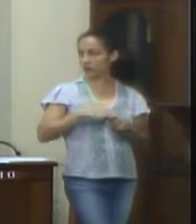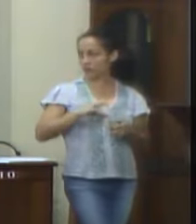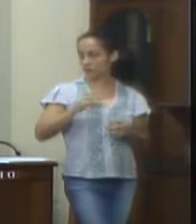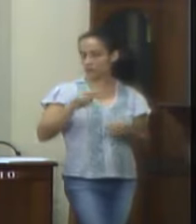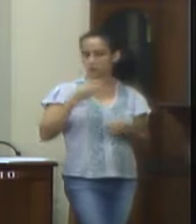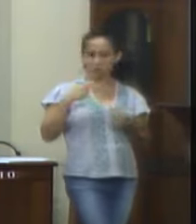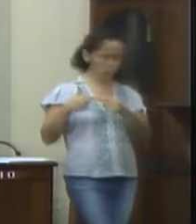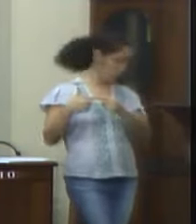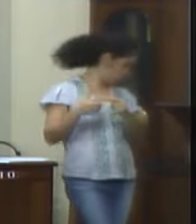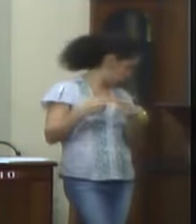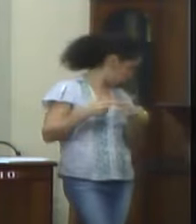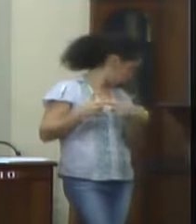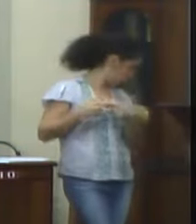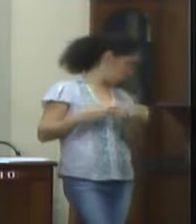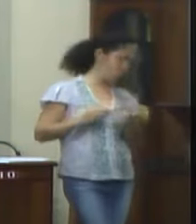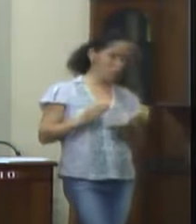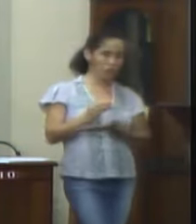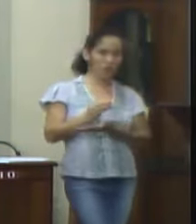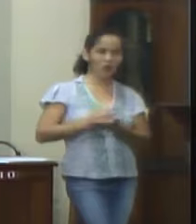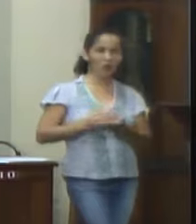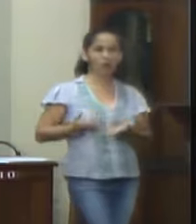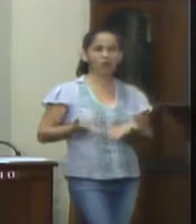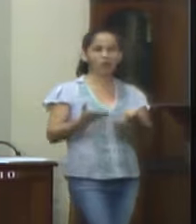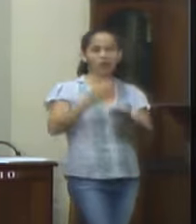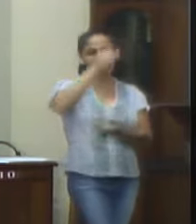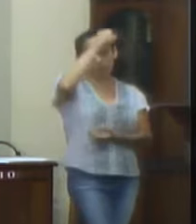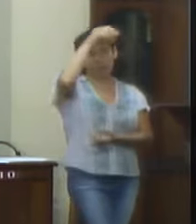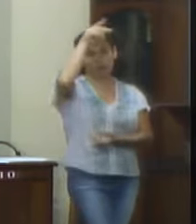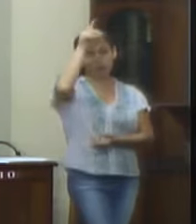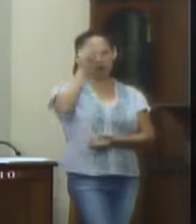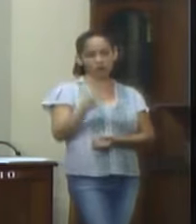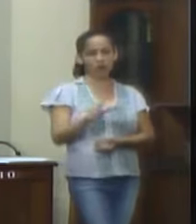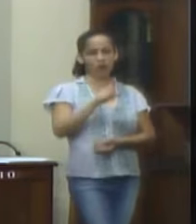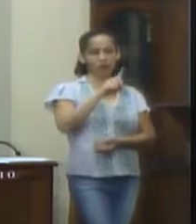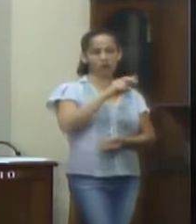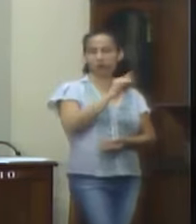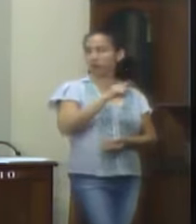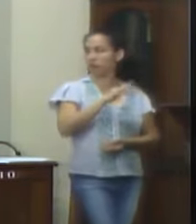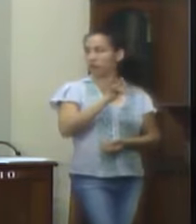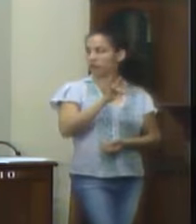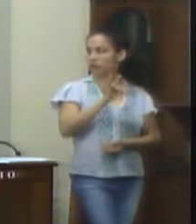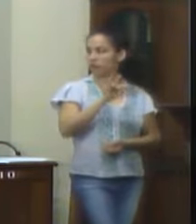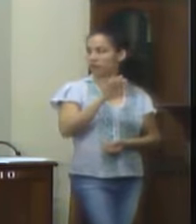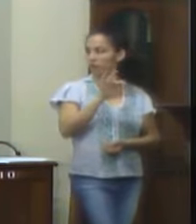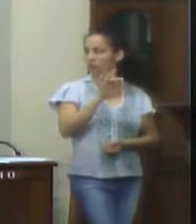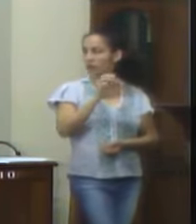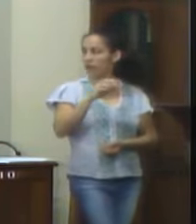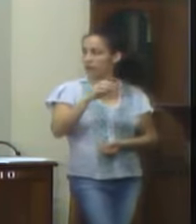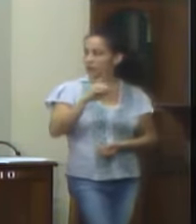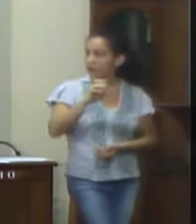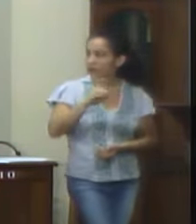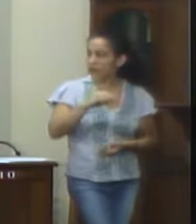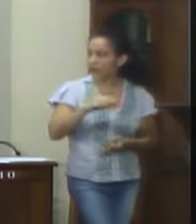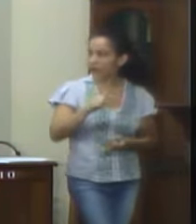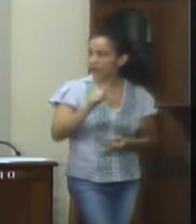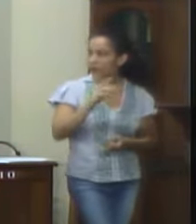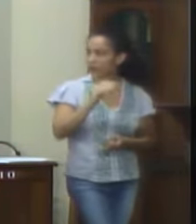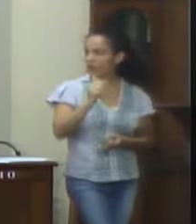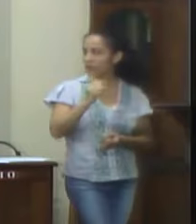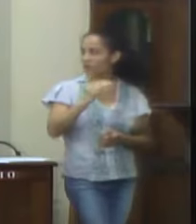e, se aprovada, se envia ofício ao senhor Luiz Fernando Portado da Graça, digníssimo prefeito Departamento Municipal de Valença, indicando-lhe